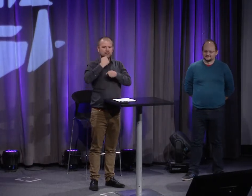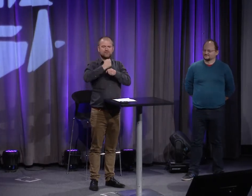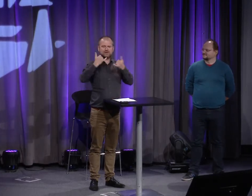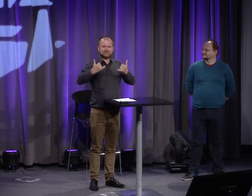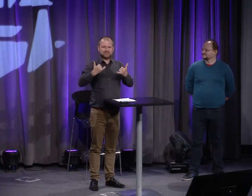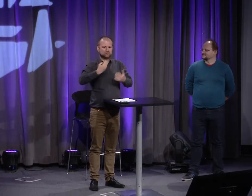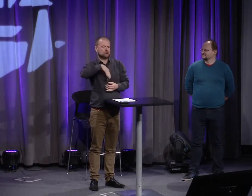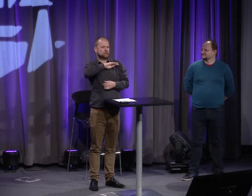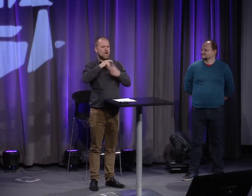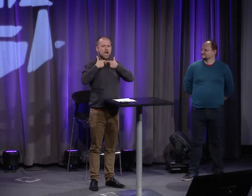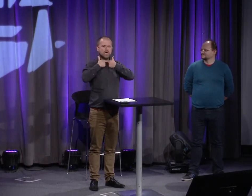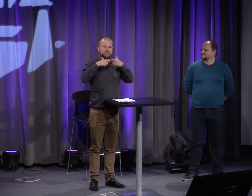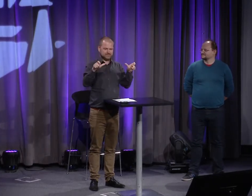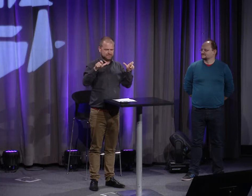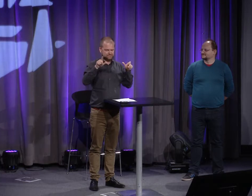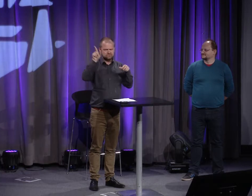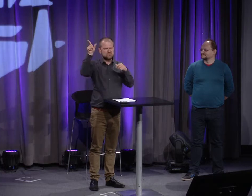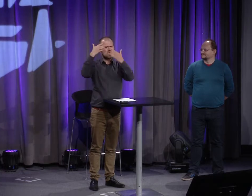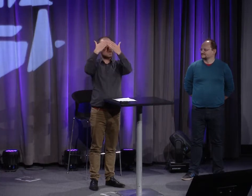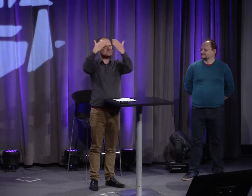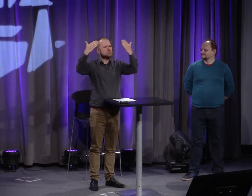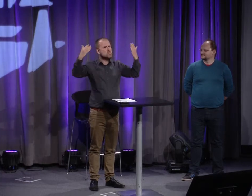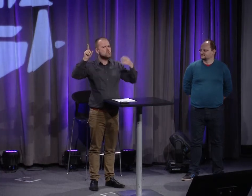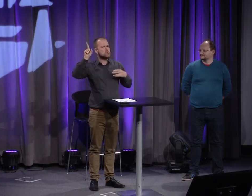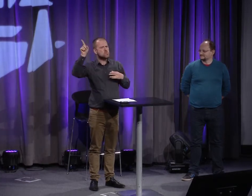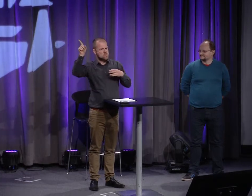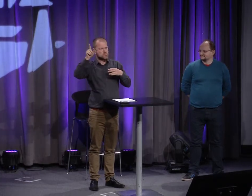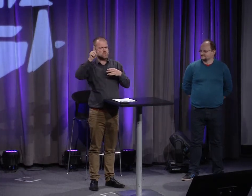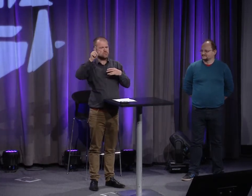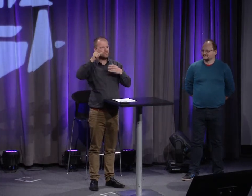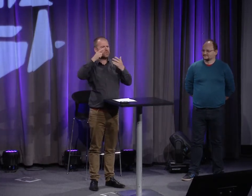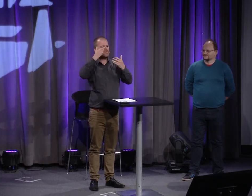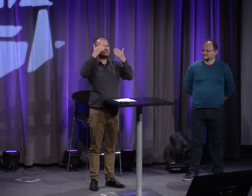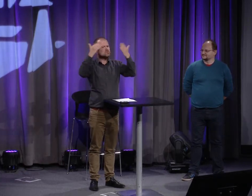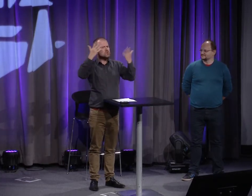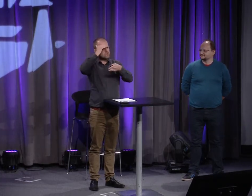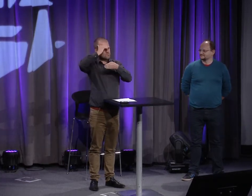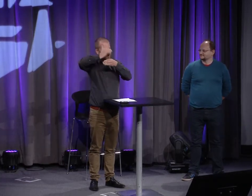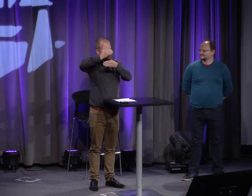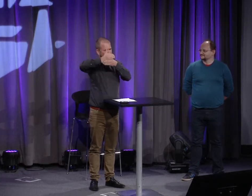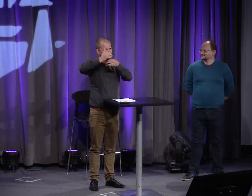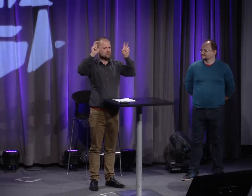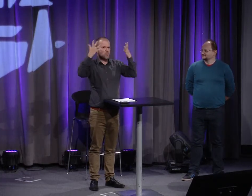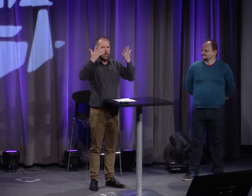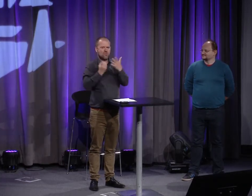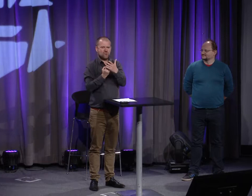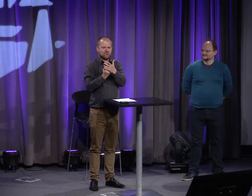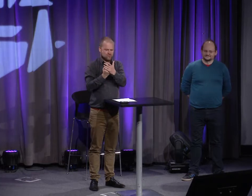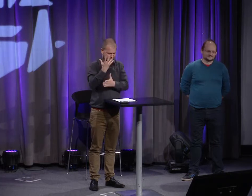Je me présente, je suis Éric Laverine, je suis chargé de l'accessibilité ici. Et nous avons justement une exposition